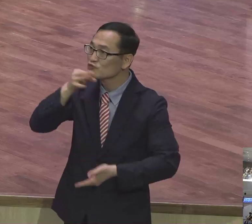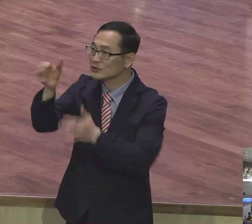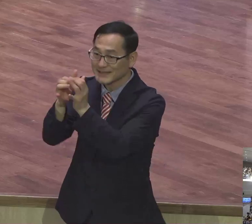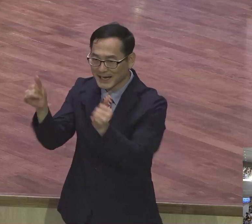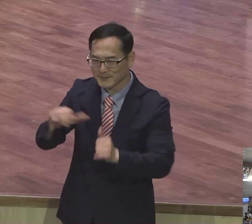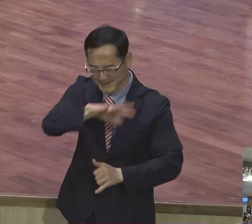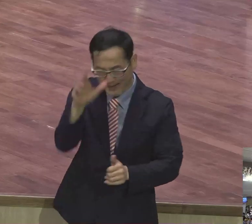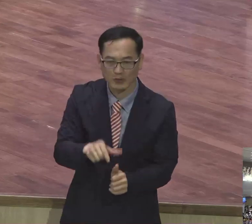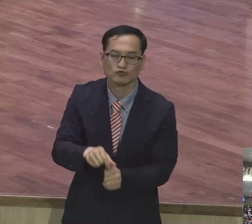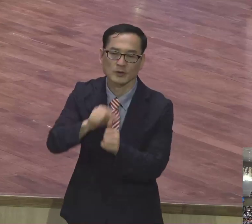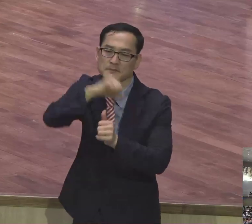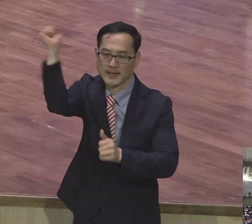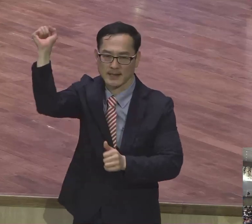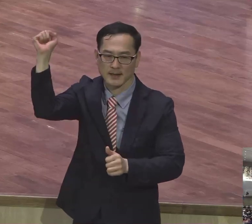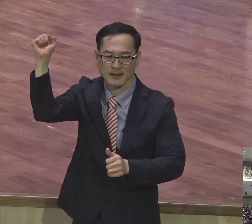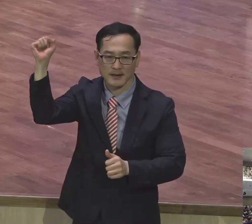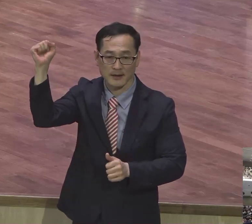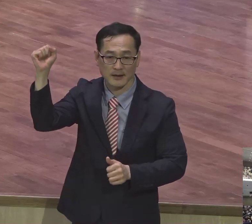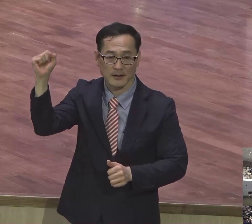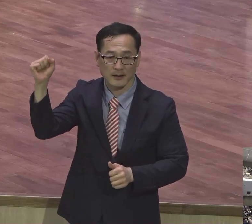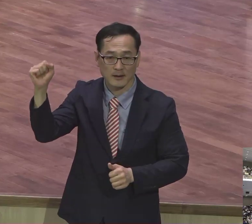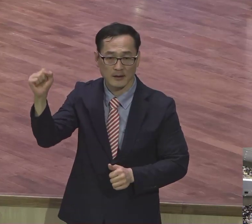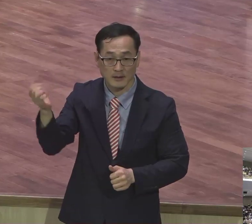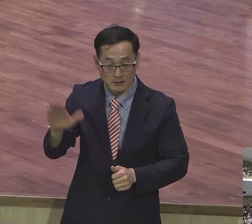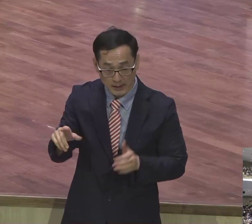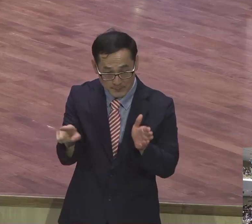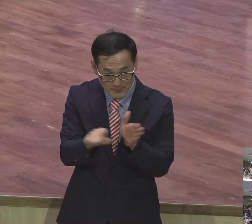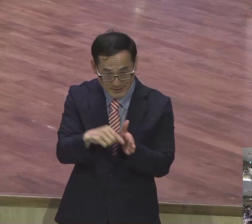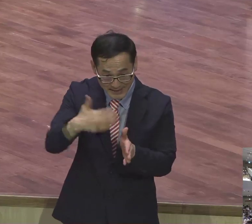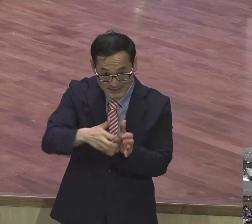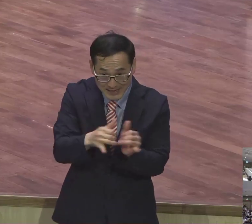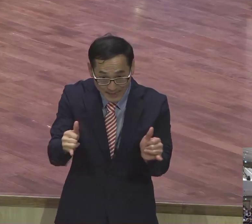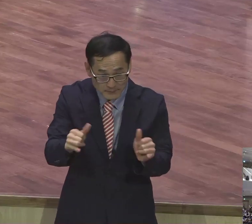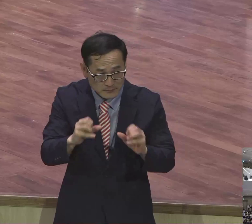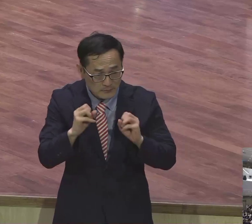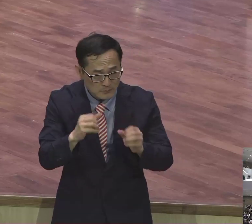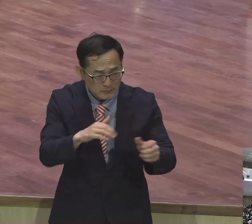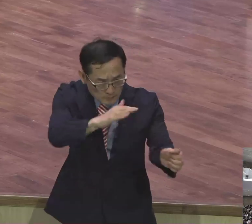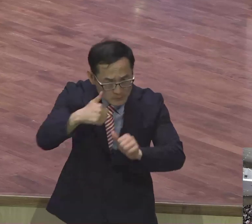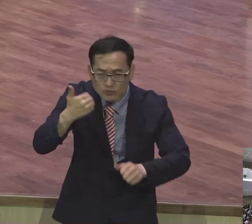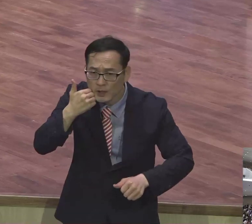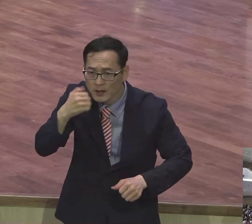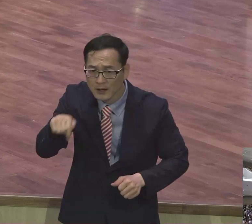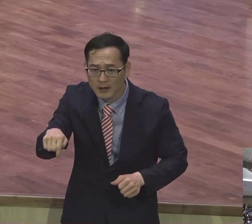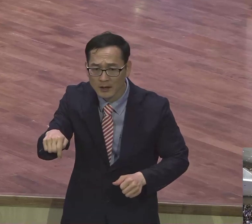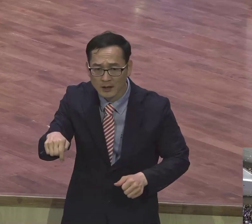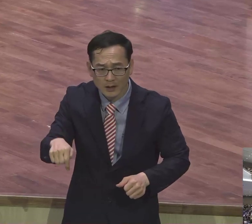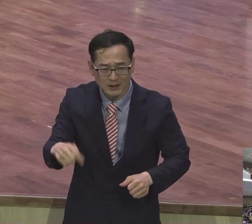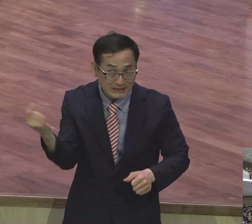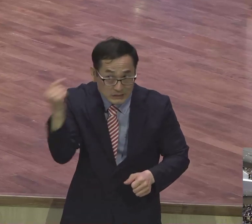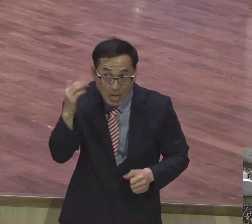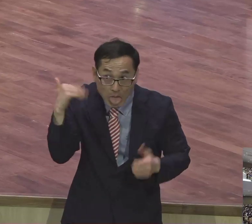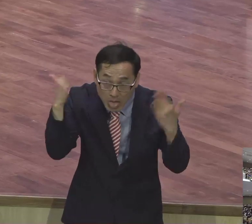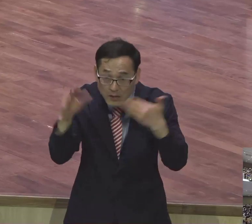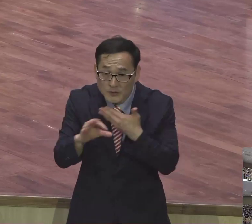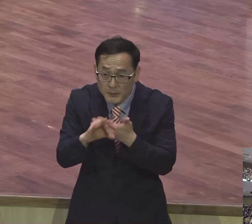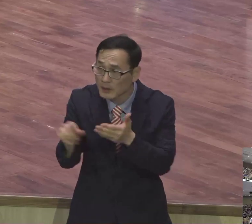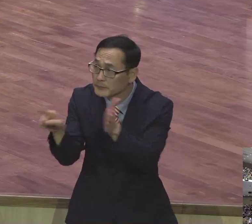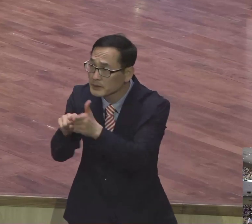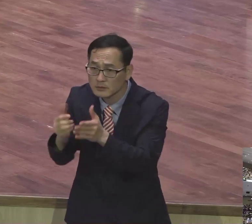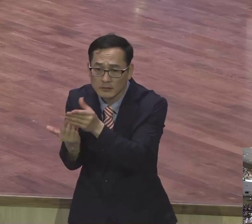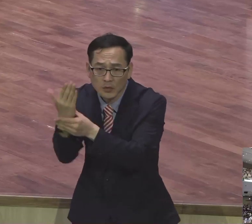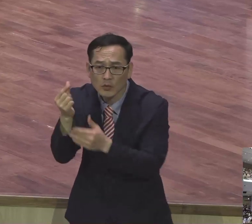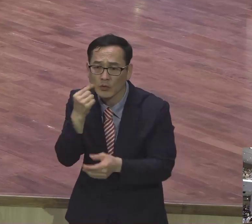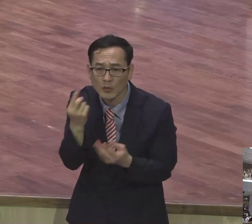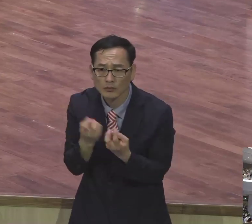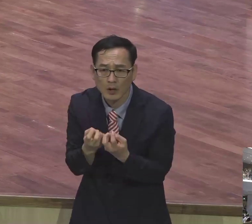구원을 받으리라. 그런적 그들이 믿지 아니하는 이를 어찌 부르리요. 듣지도 못한 이를 어찌 믿으리요. 전파하는 자가